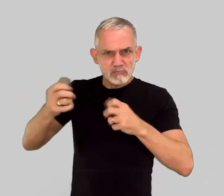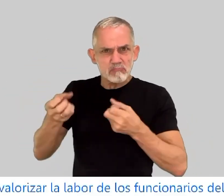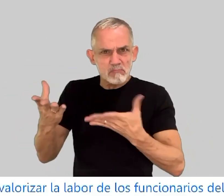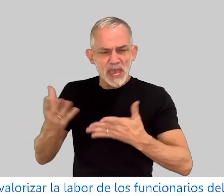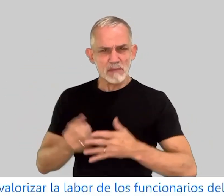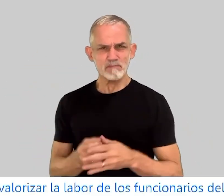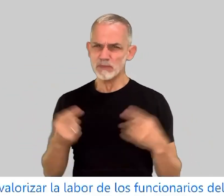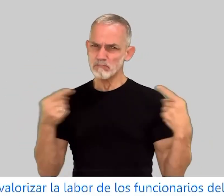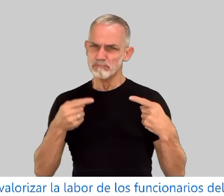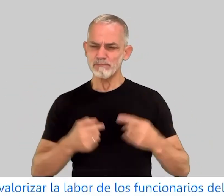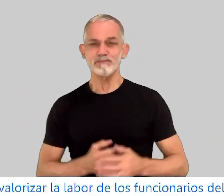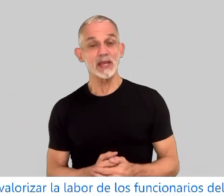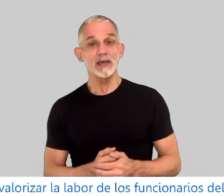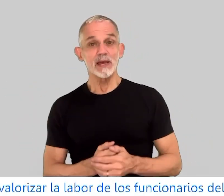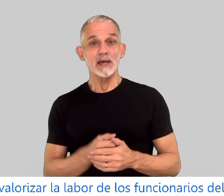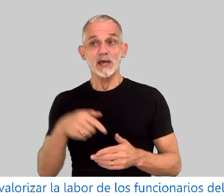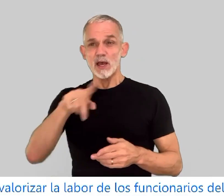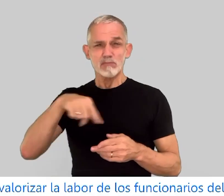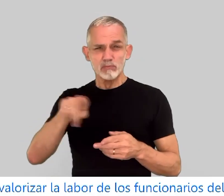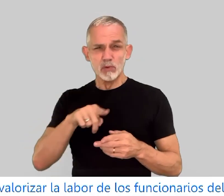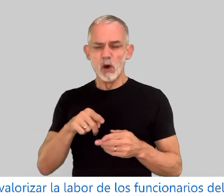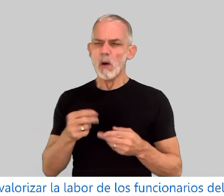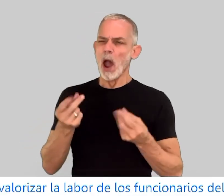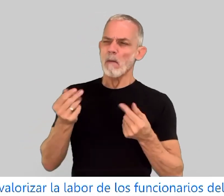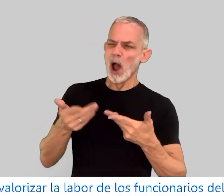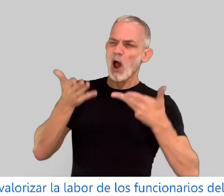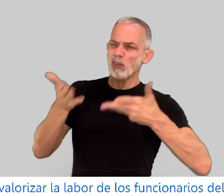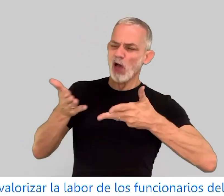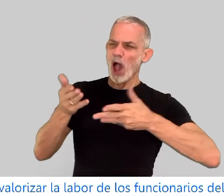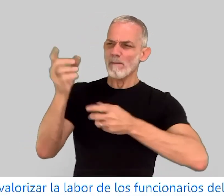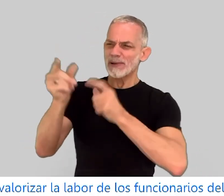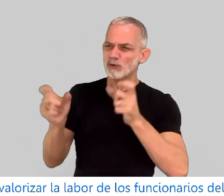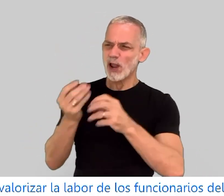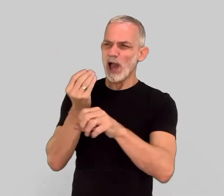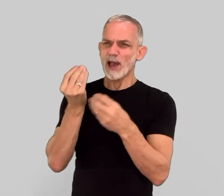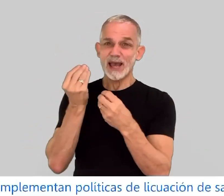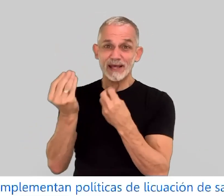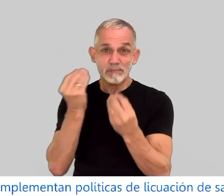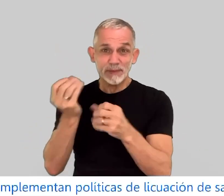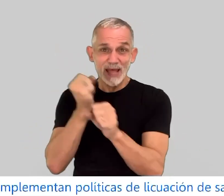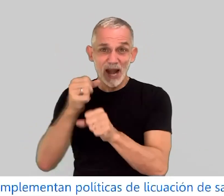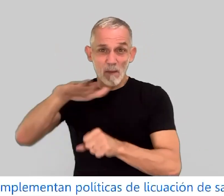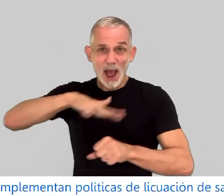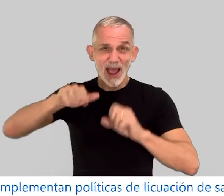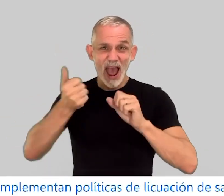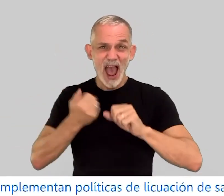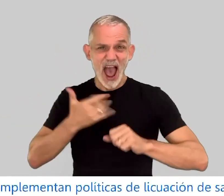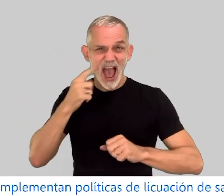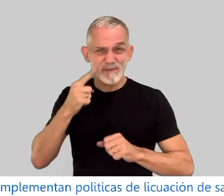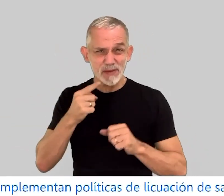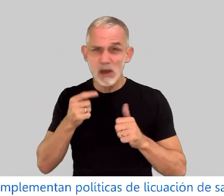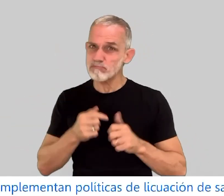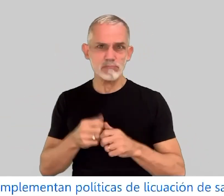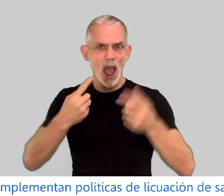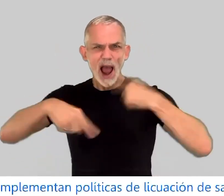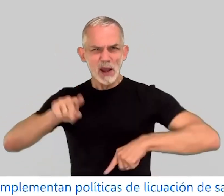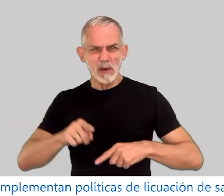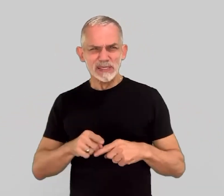Lejos de valorizar la labor de los funcionarios del organismo, se implementan políticas de licuación de salarios